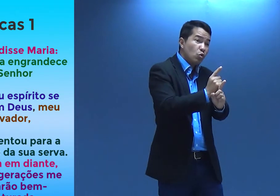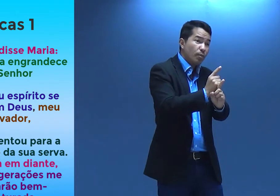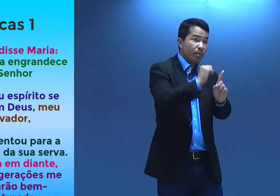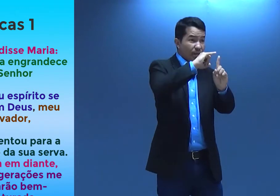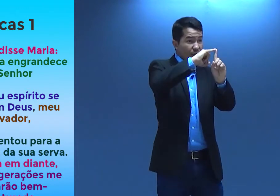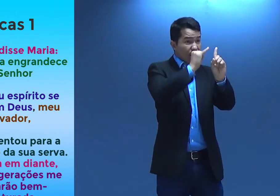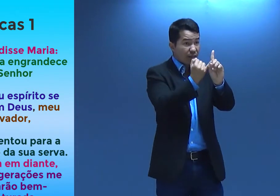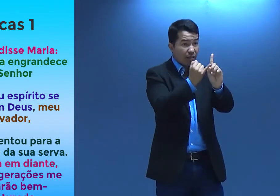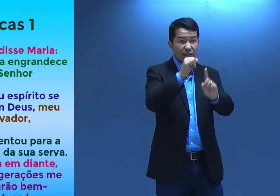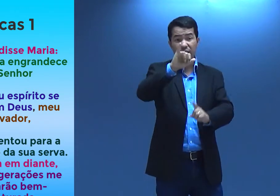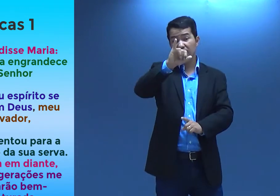todas as coisas.